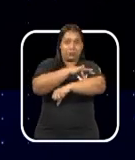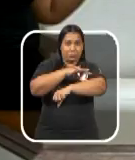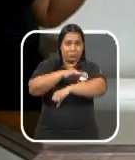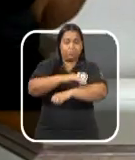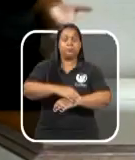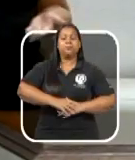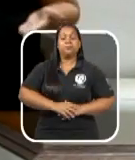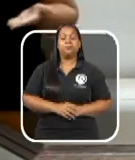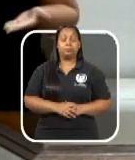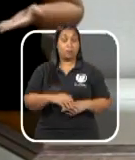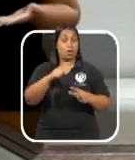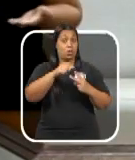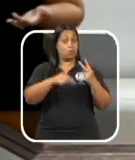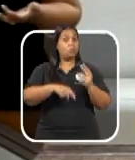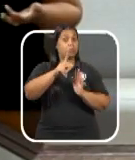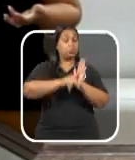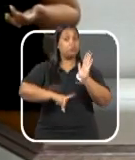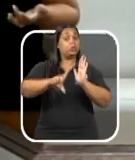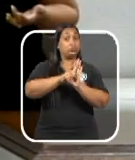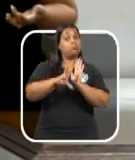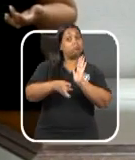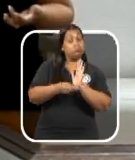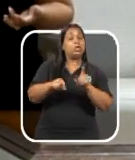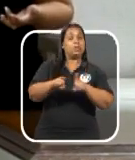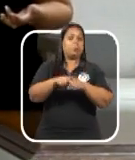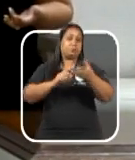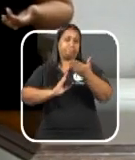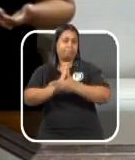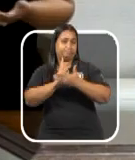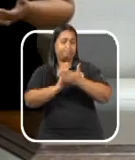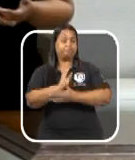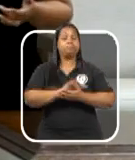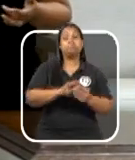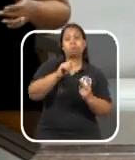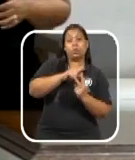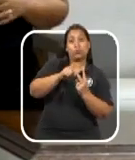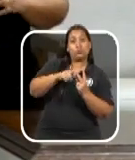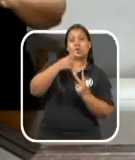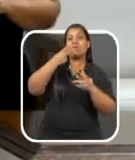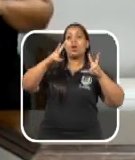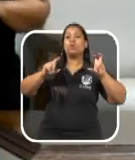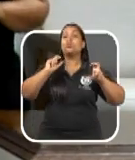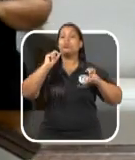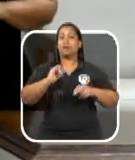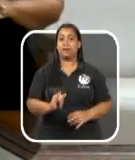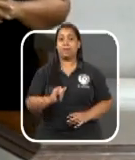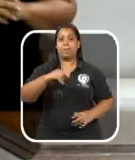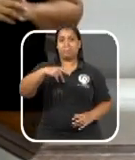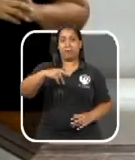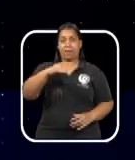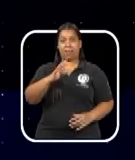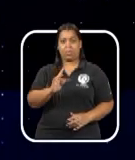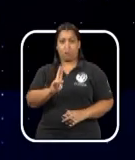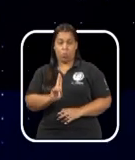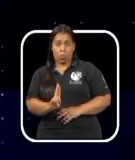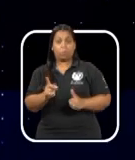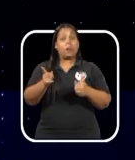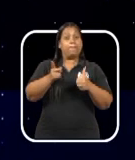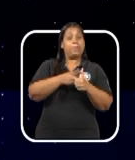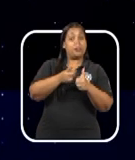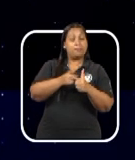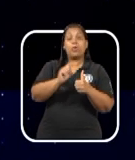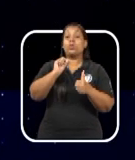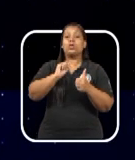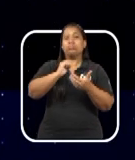dengue. Dois projetos de lei complementar também foram aprovados. Ambos tratam do IPTU. O primeiro dispõe da